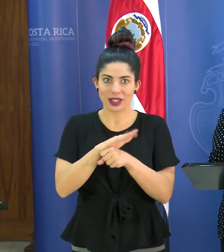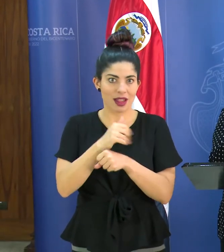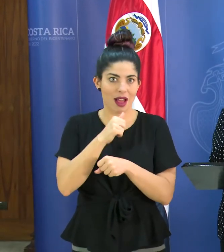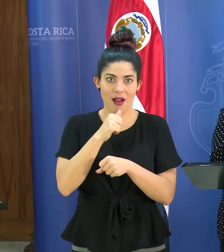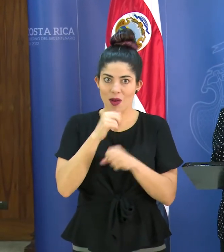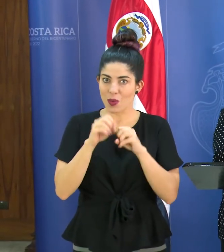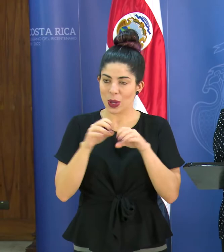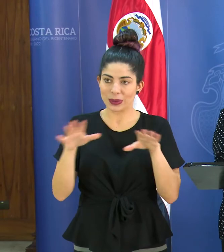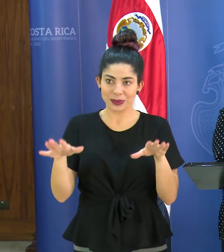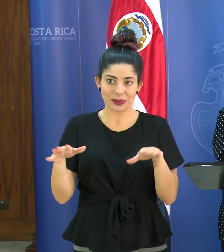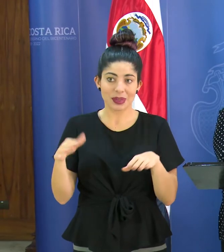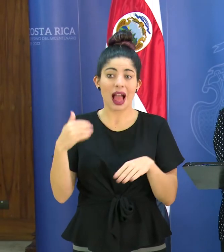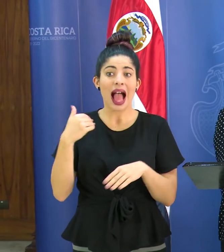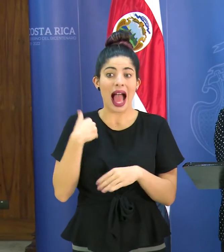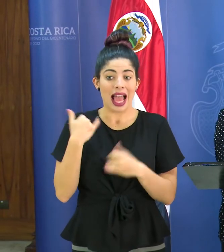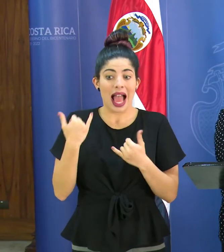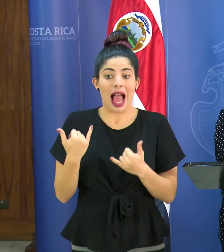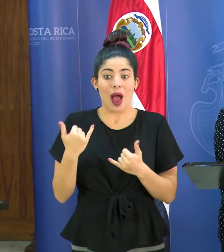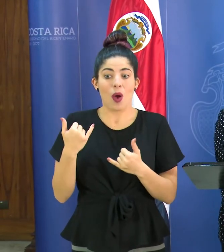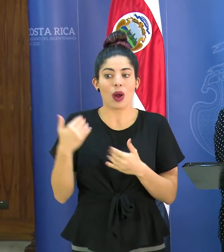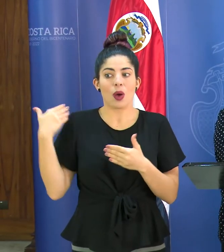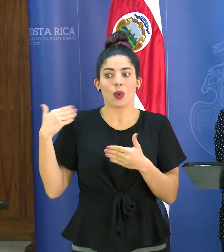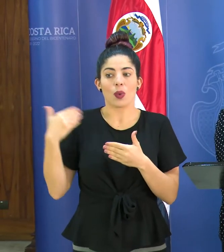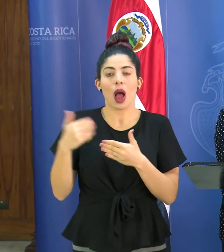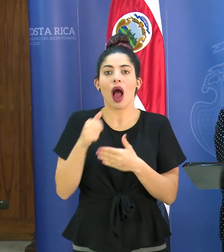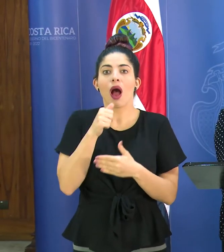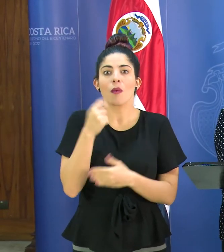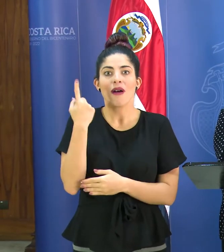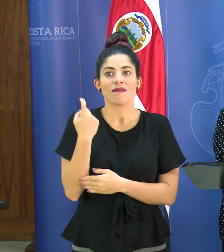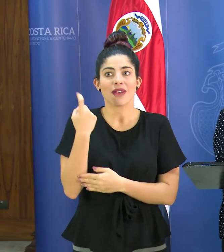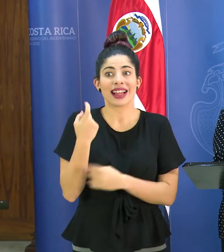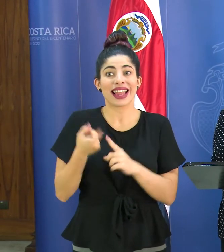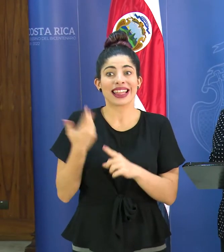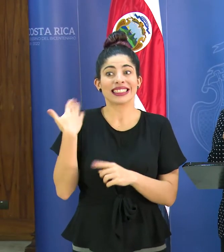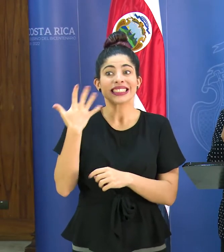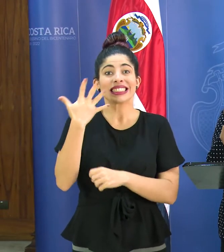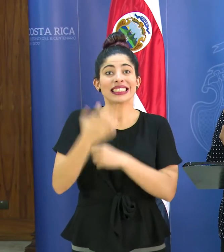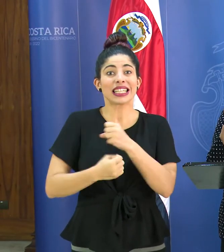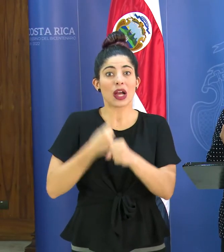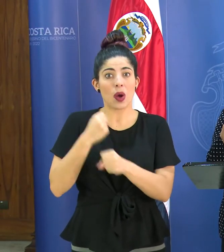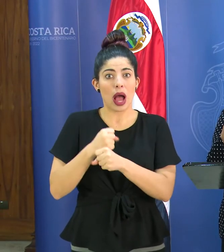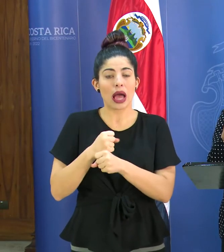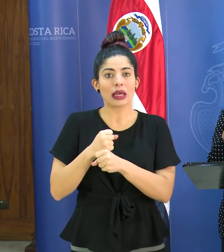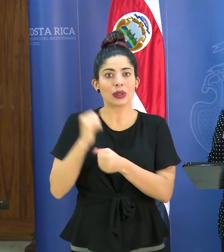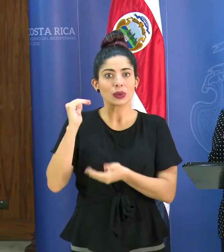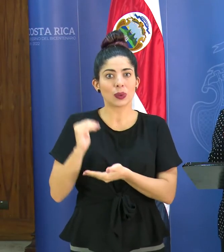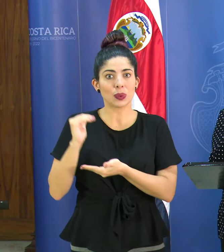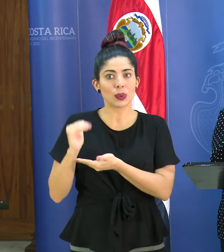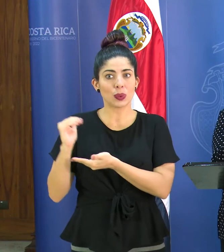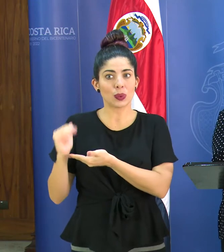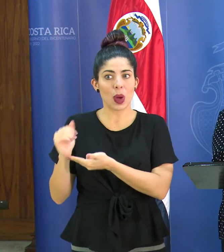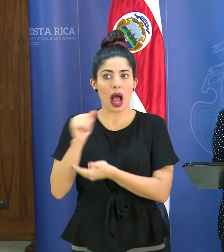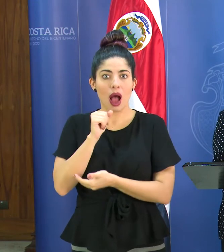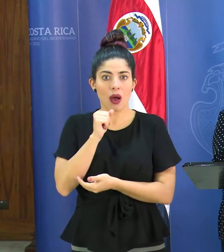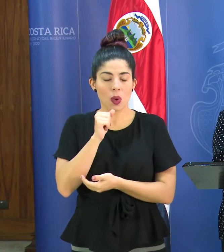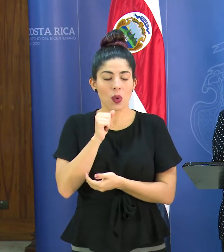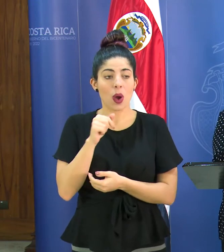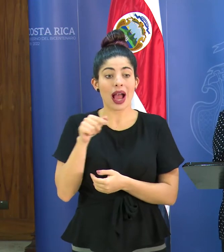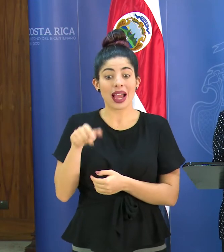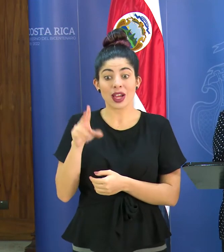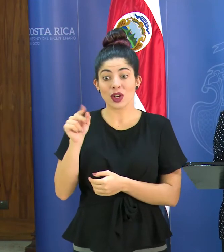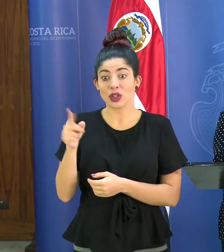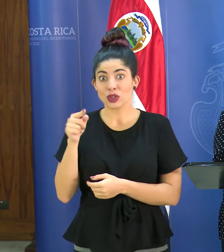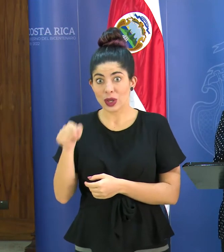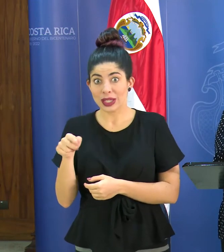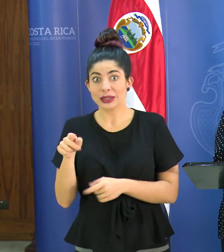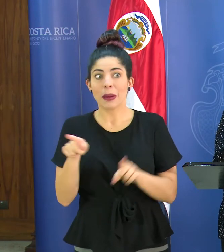agua tenemos un déficit acumulado de agua desde hace cinco años atrás y no solamente esto sino